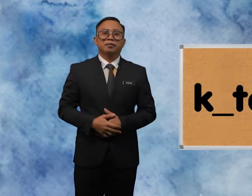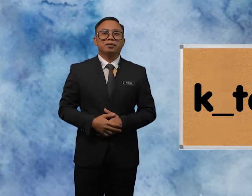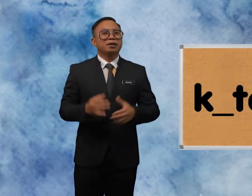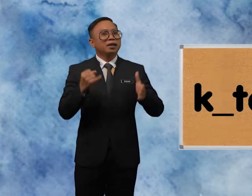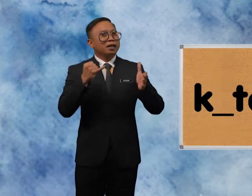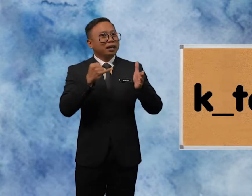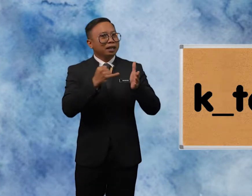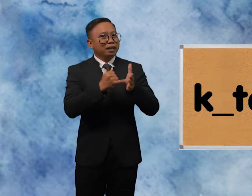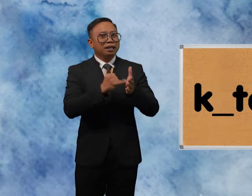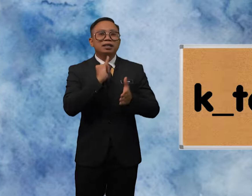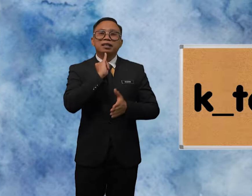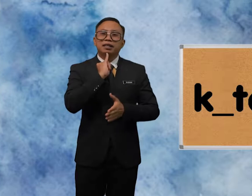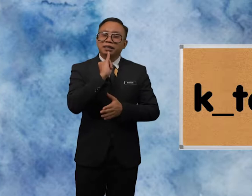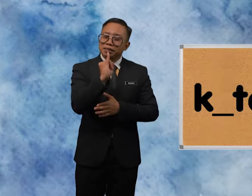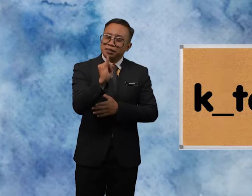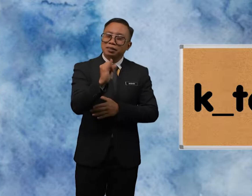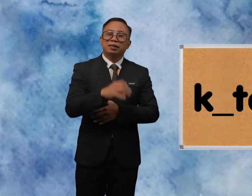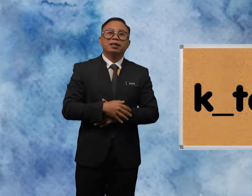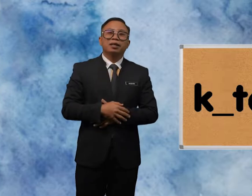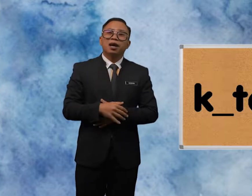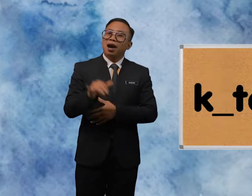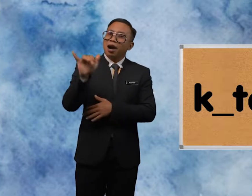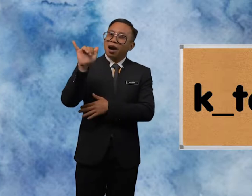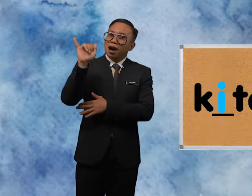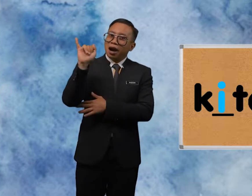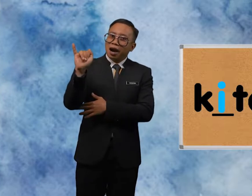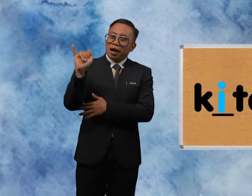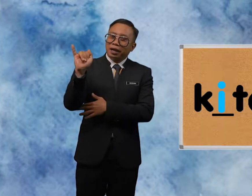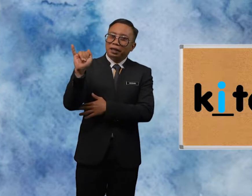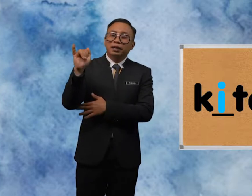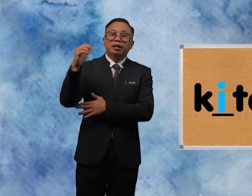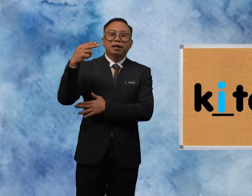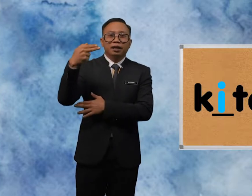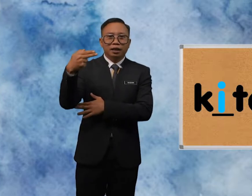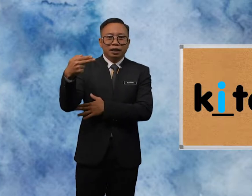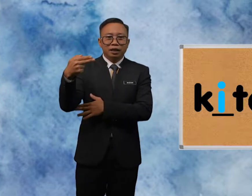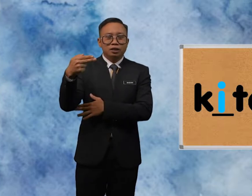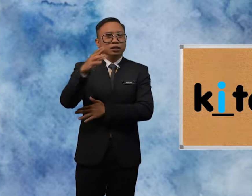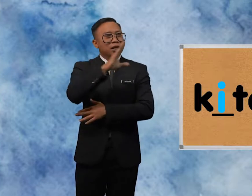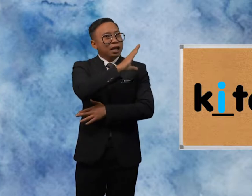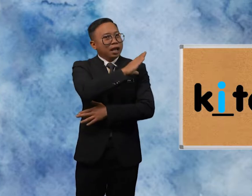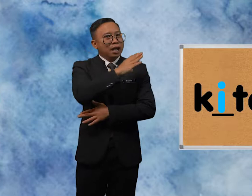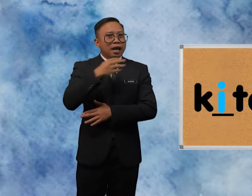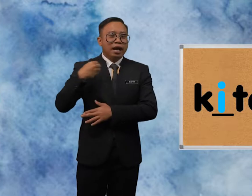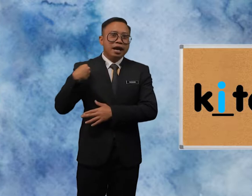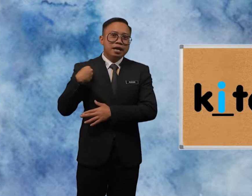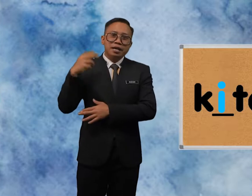It is I-H-N